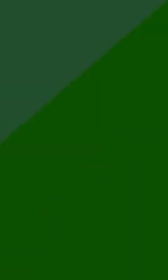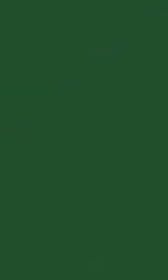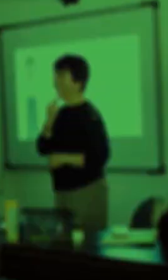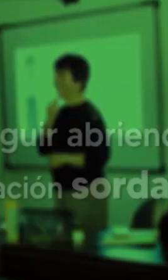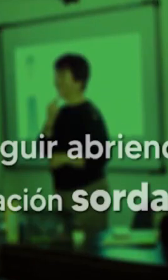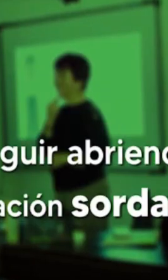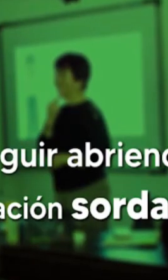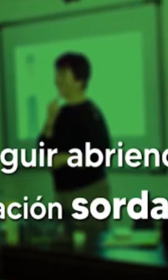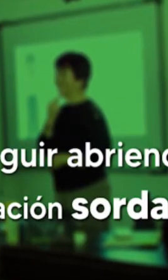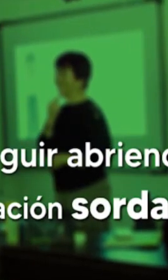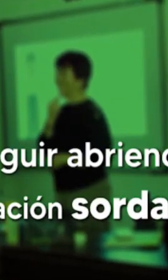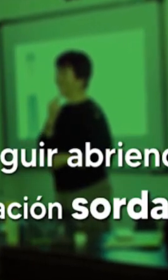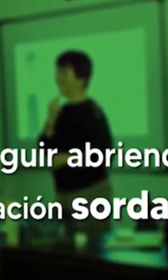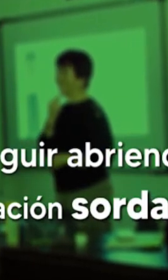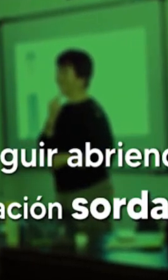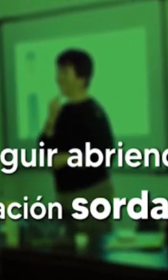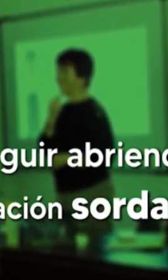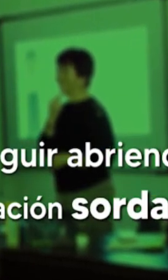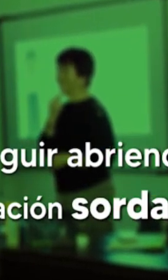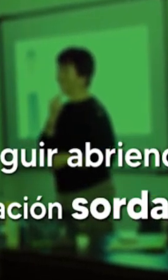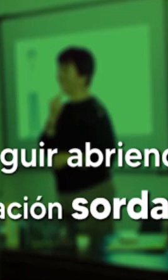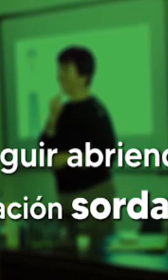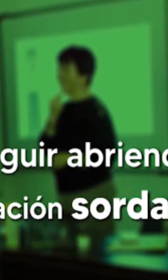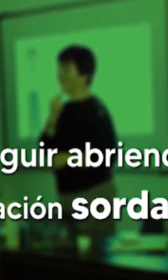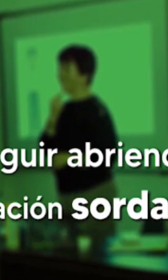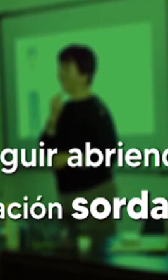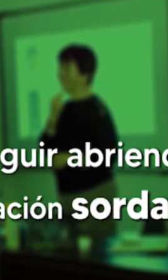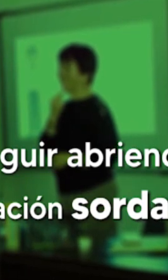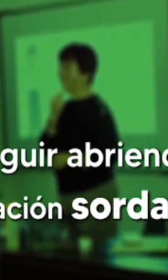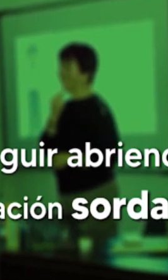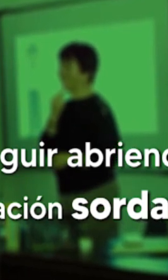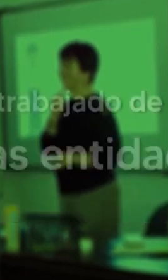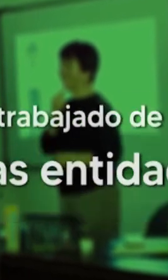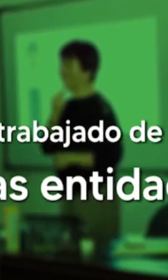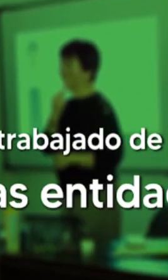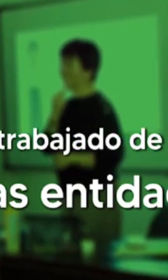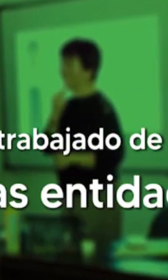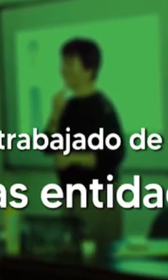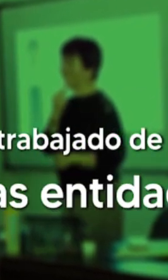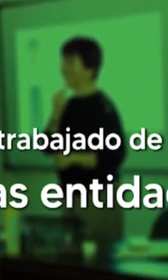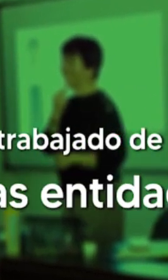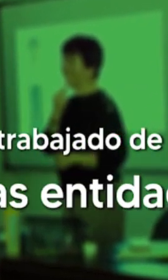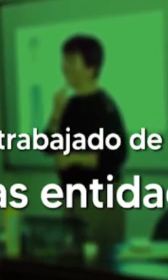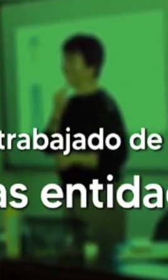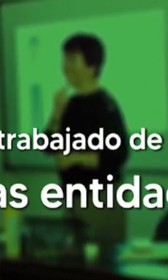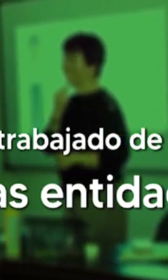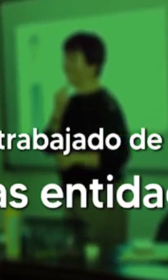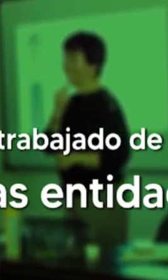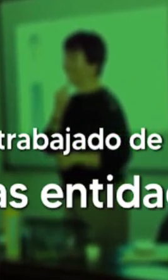Con el objetivo de seguir abriendo espacios de inclusión para la población sorda colombiana, FENASCOL ha trabajado de la mano con varias entidades.